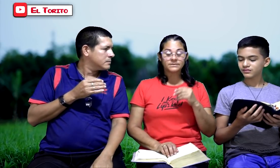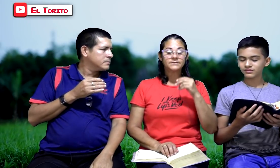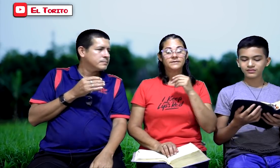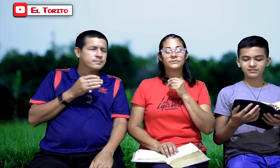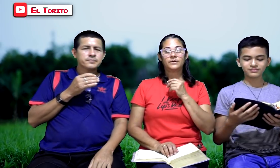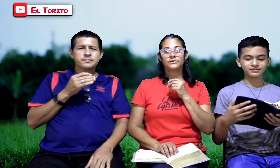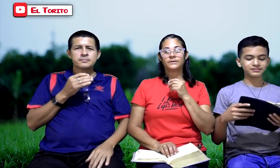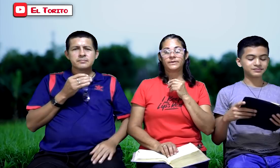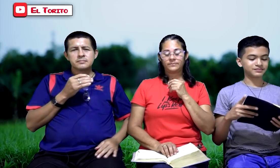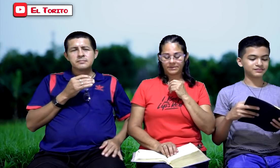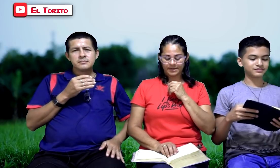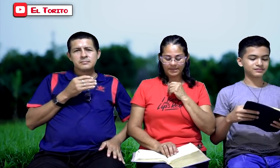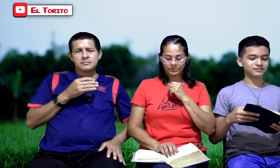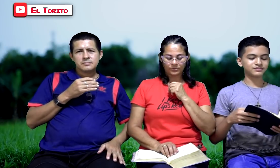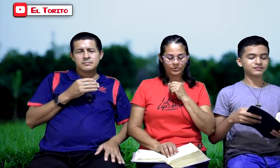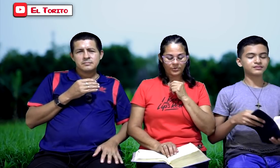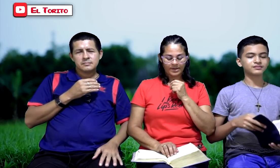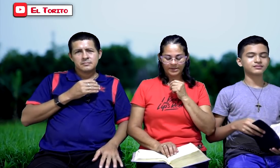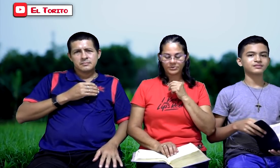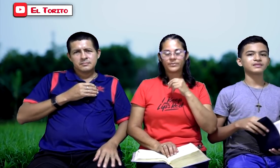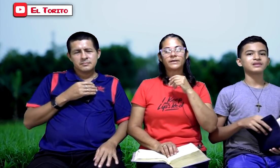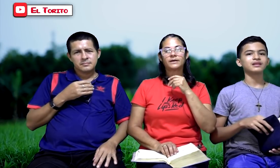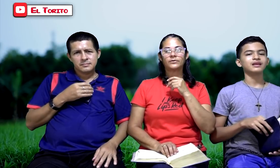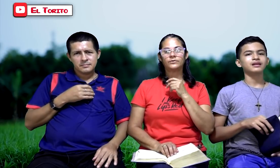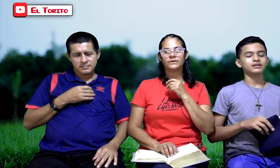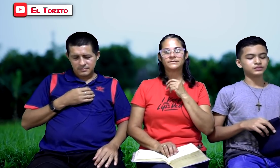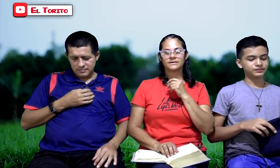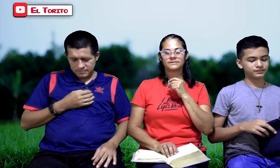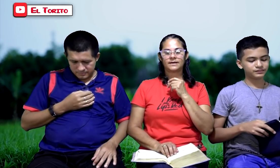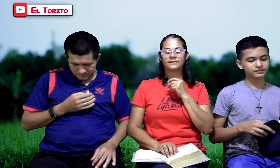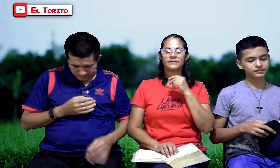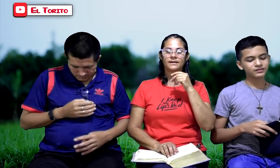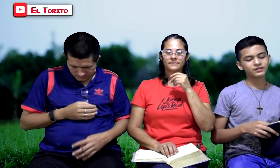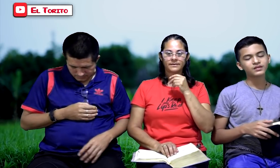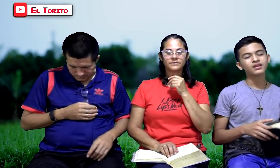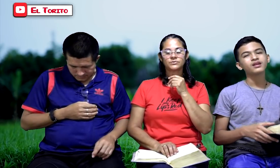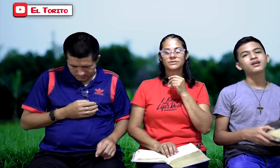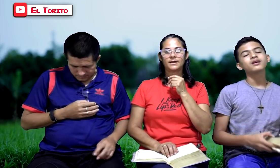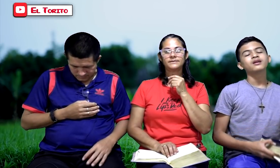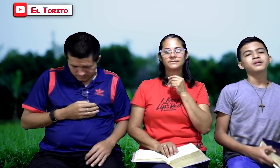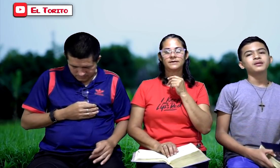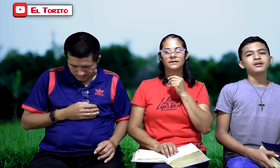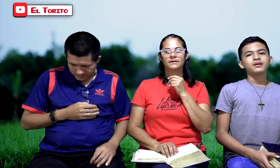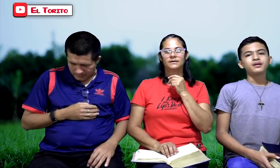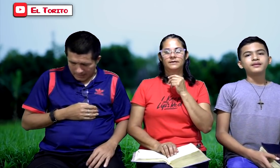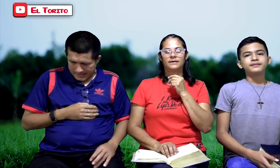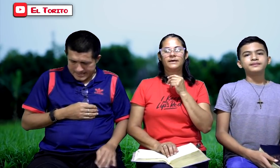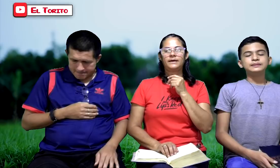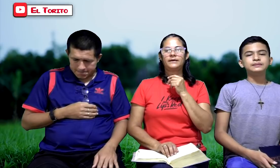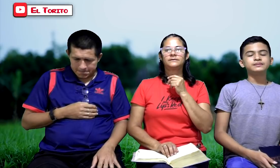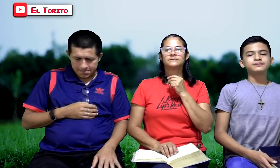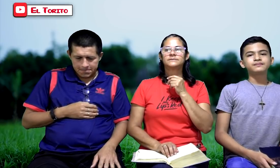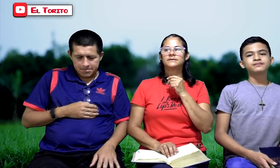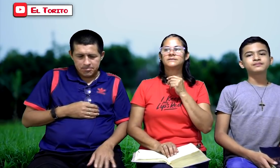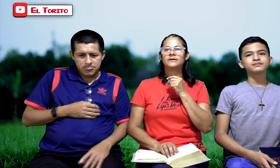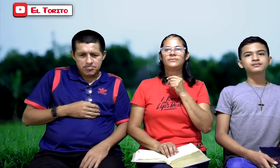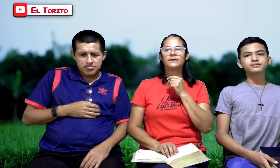Un buen Predicadores que están en las redes sociales que se lleve